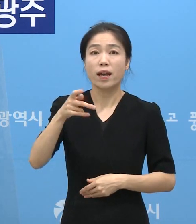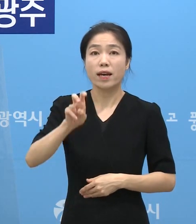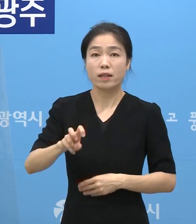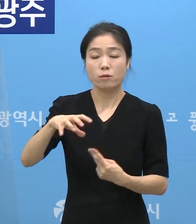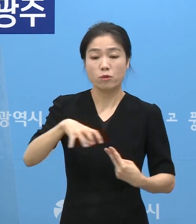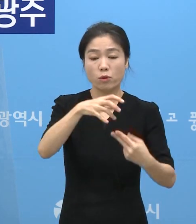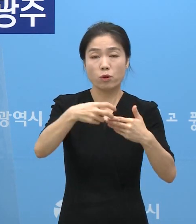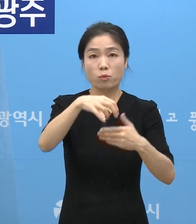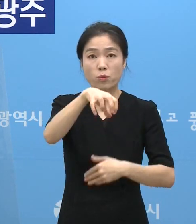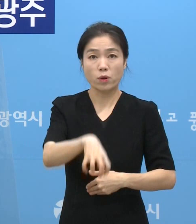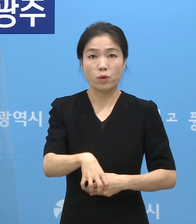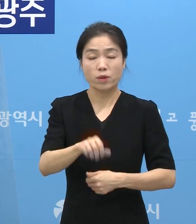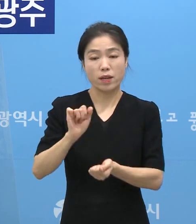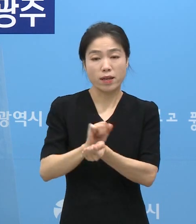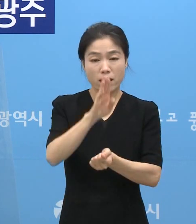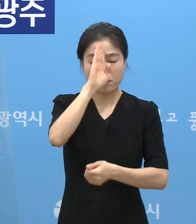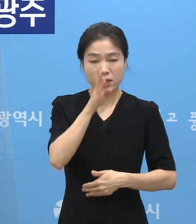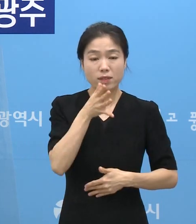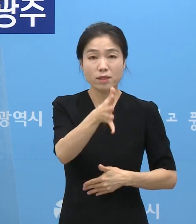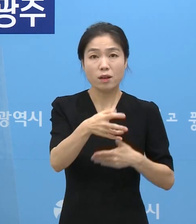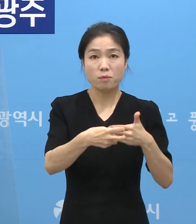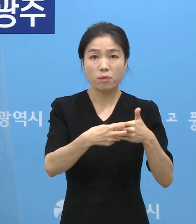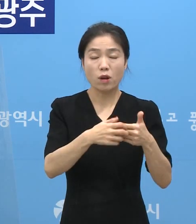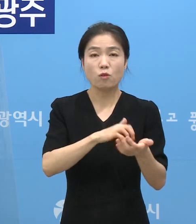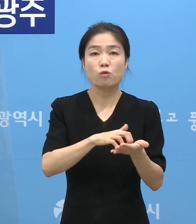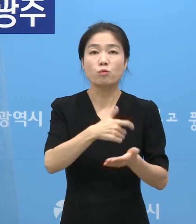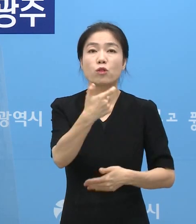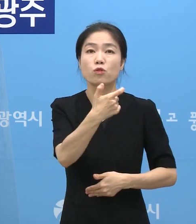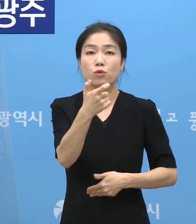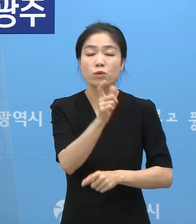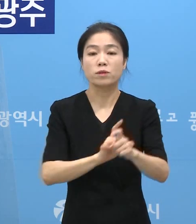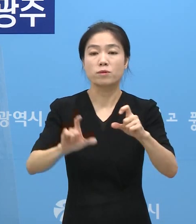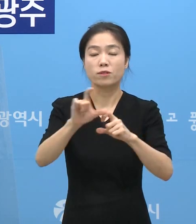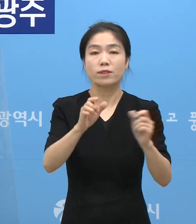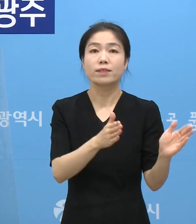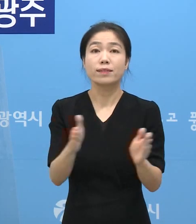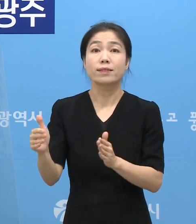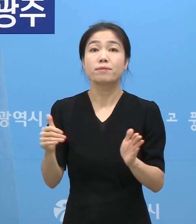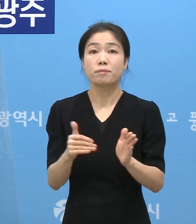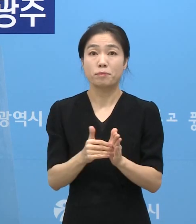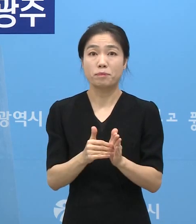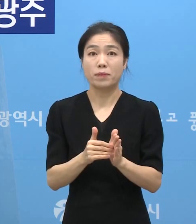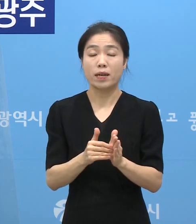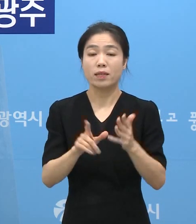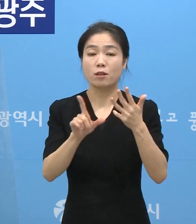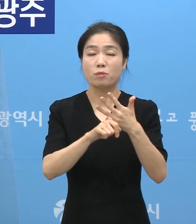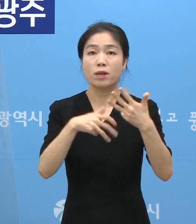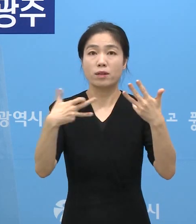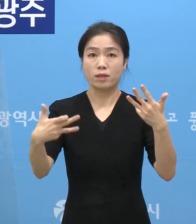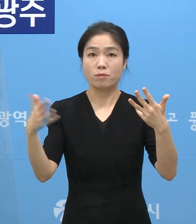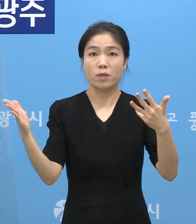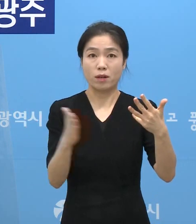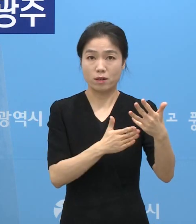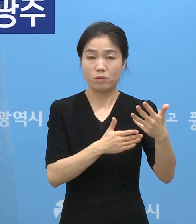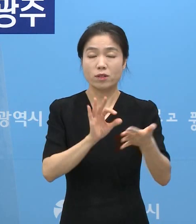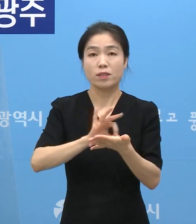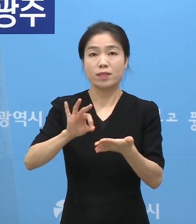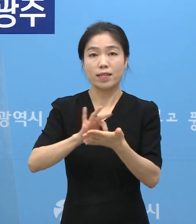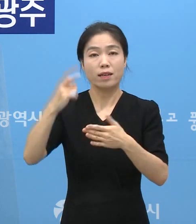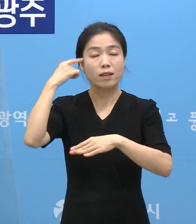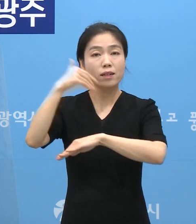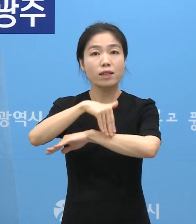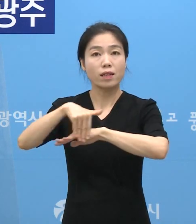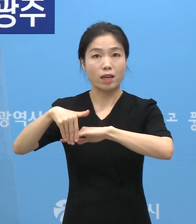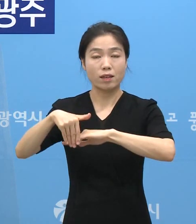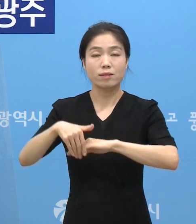감염병 전담병상 60병상을 추가로 확보하여 8월 18일부터 사용 예정임을